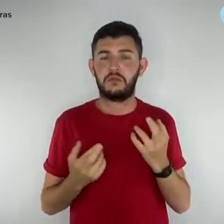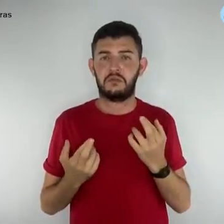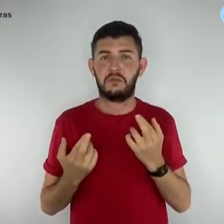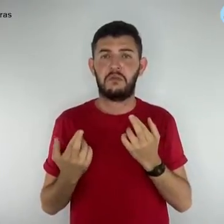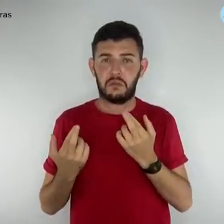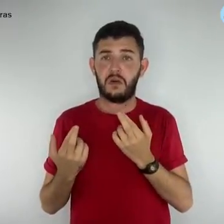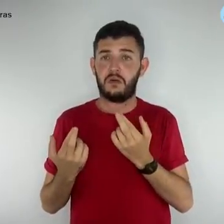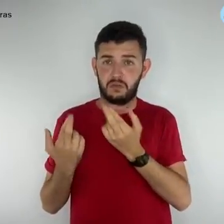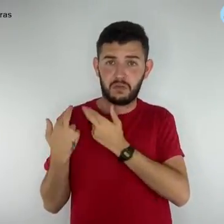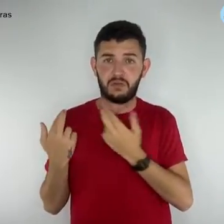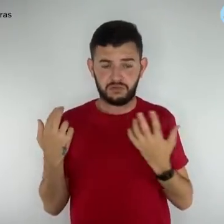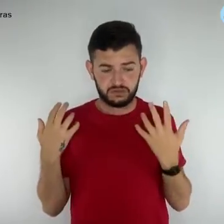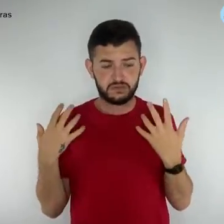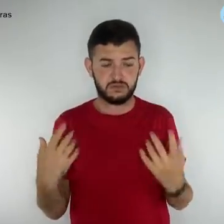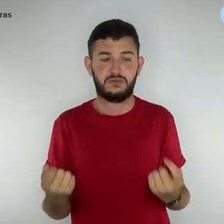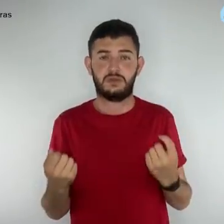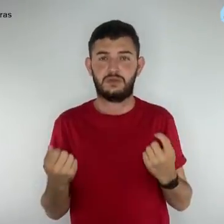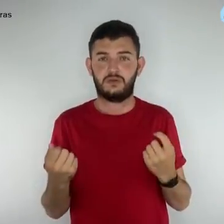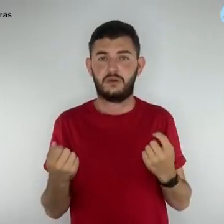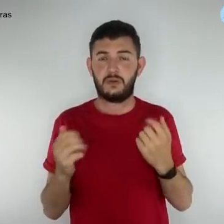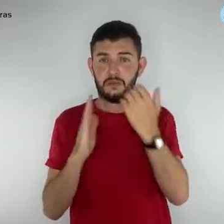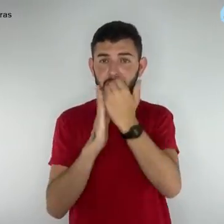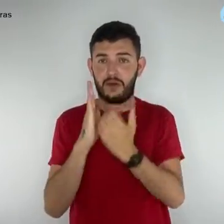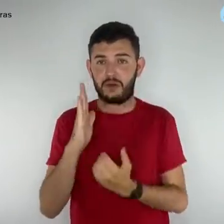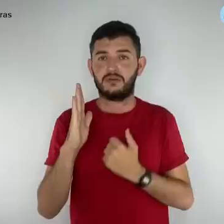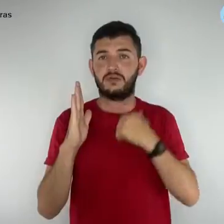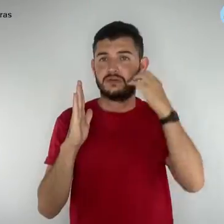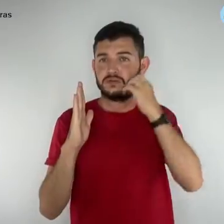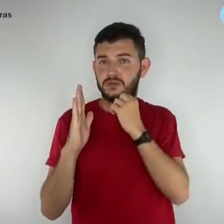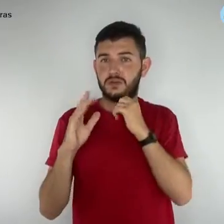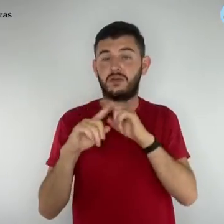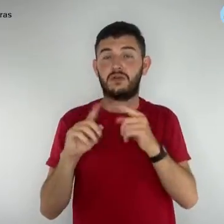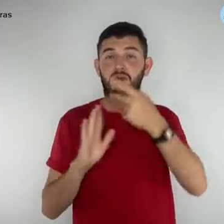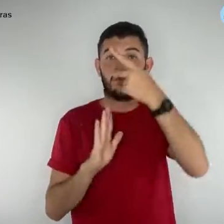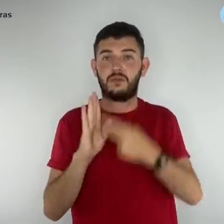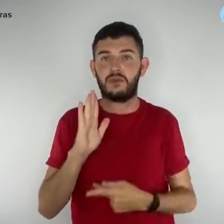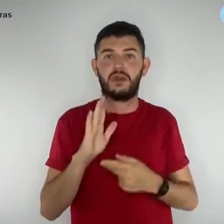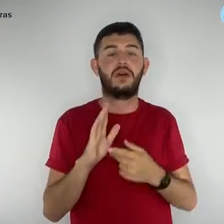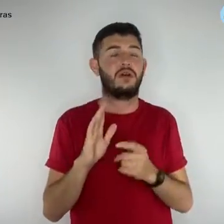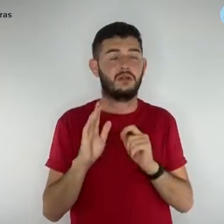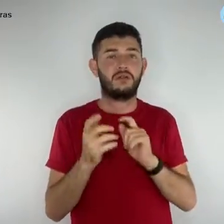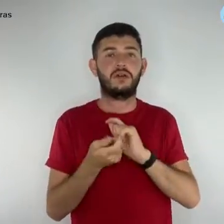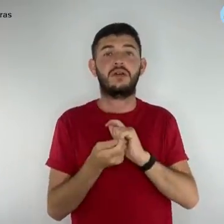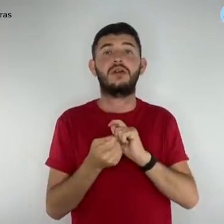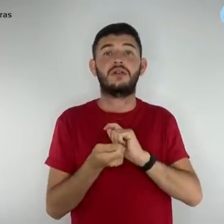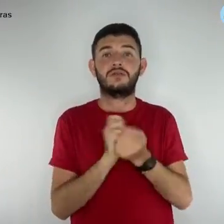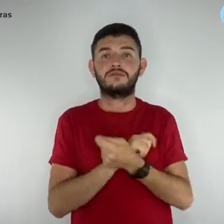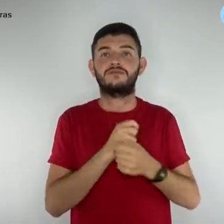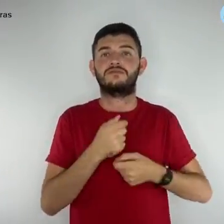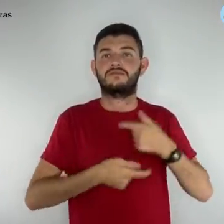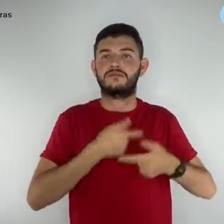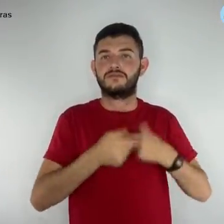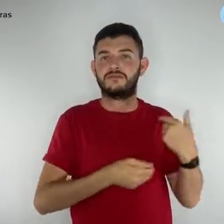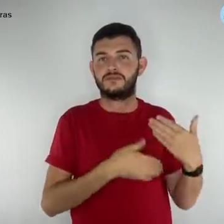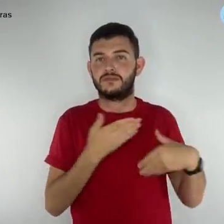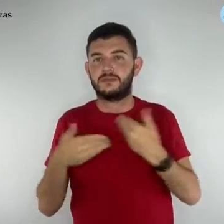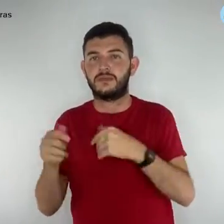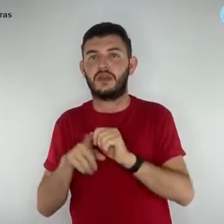O novo plano de carreira está na Lei 5.105, sancionada em maio de